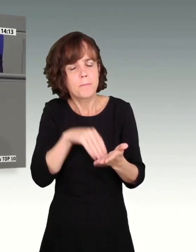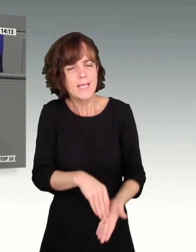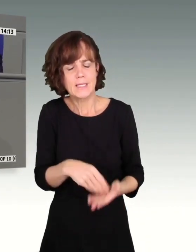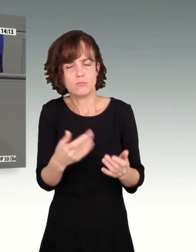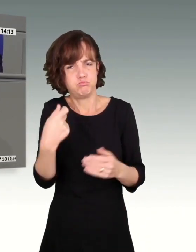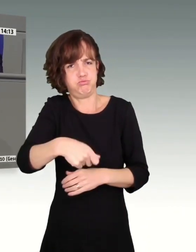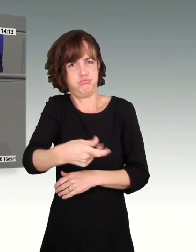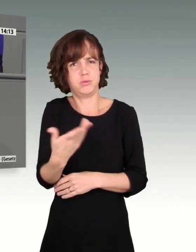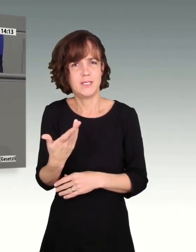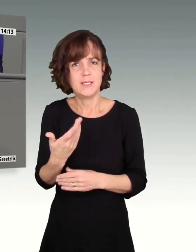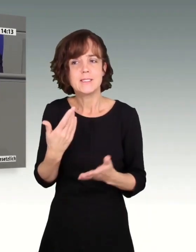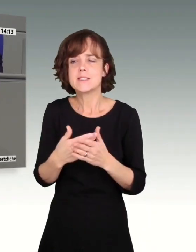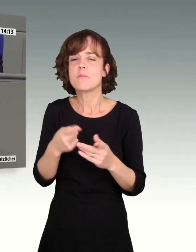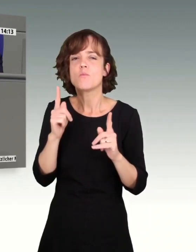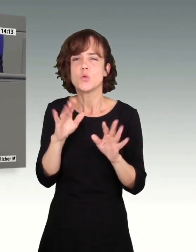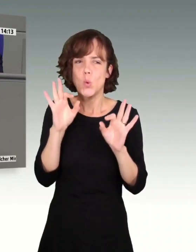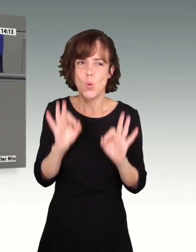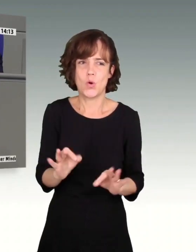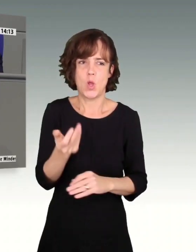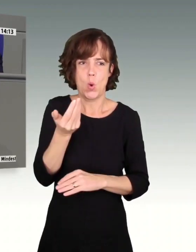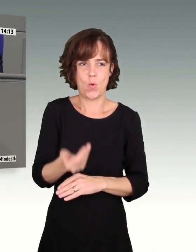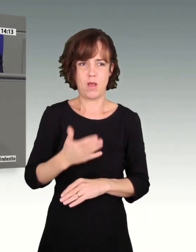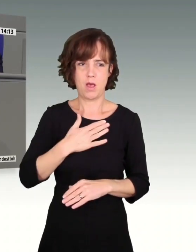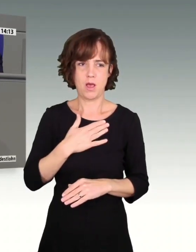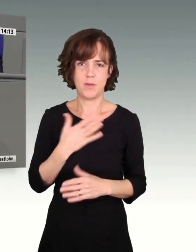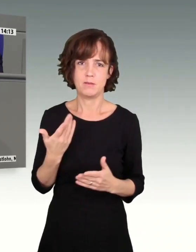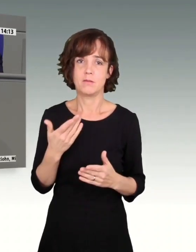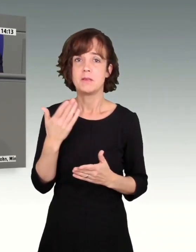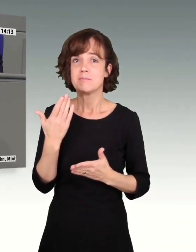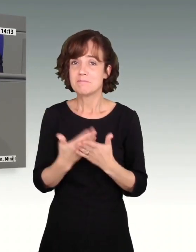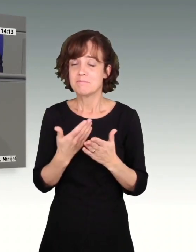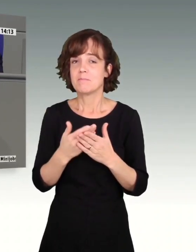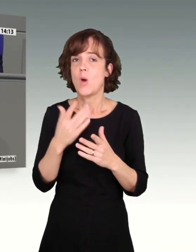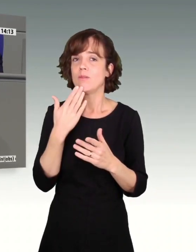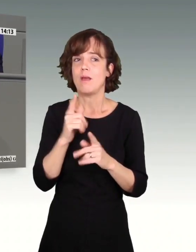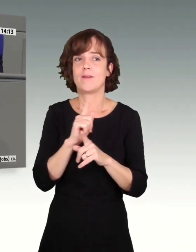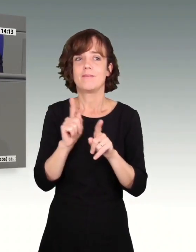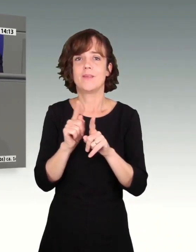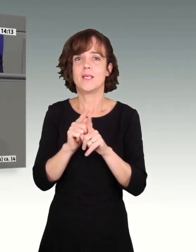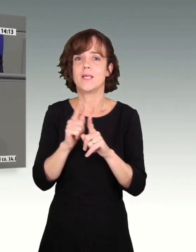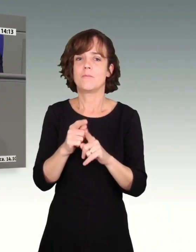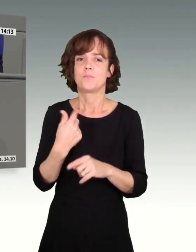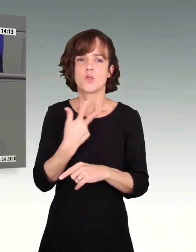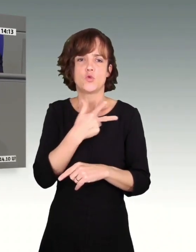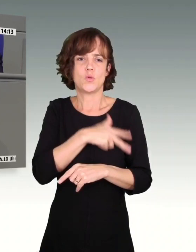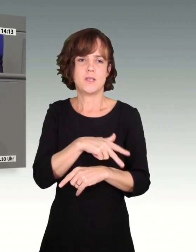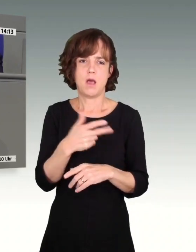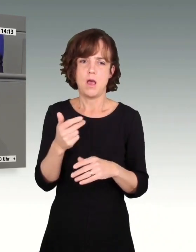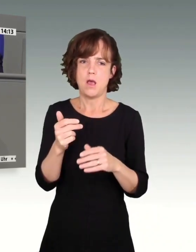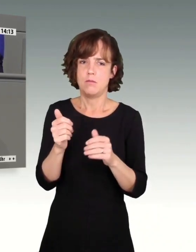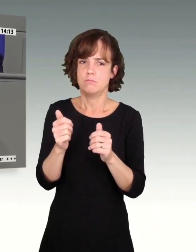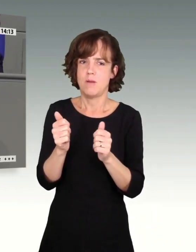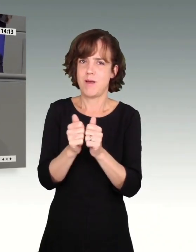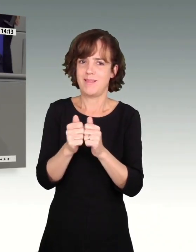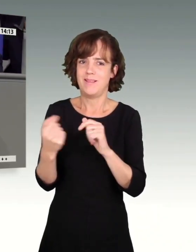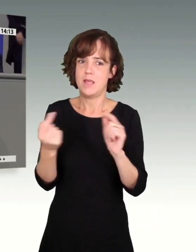Daher muss es sein, dass wir gute Löhne in Deutschland haben. Es ist auch nicht ein Sozialkartener Dialog. Ich habe mehrere Verhandlungen